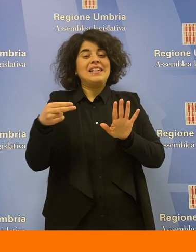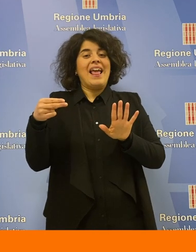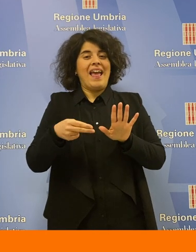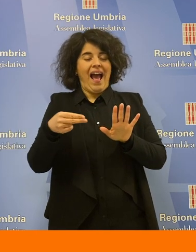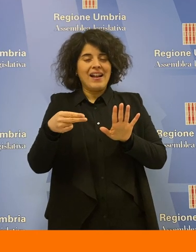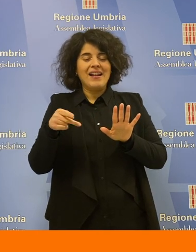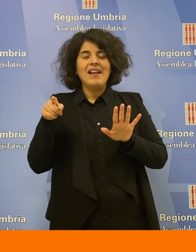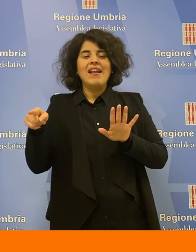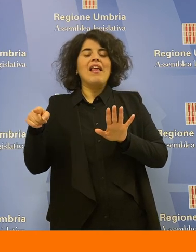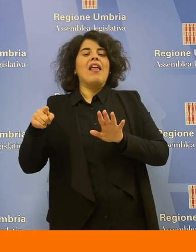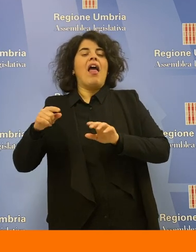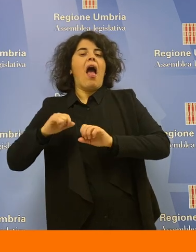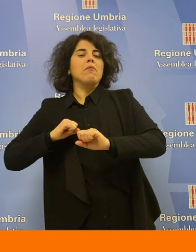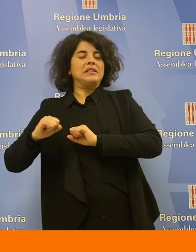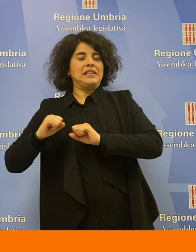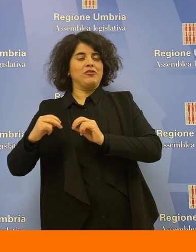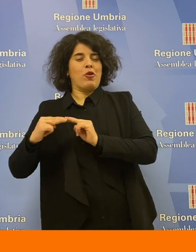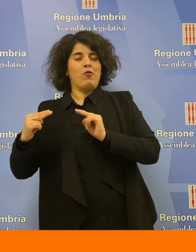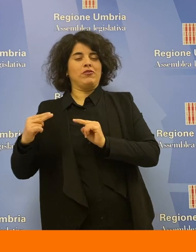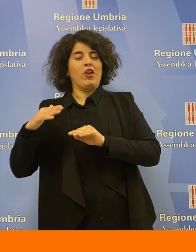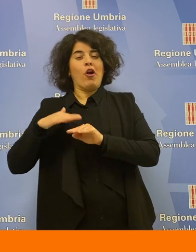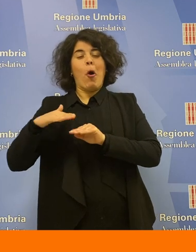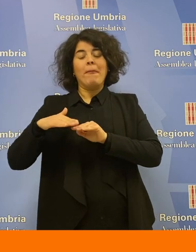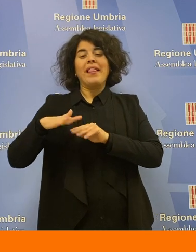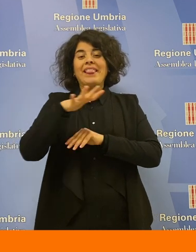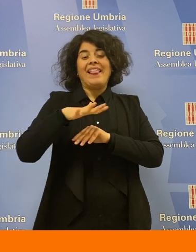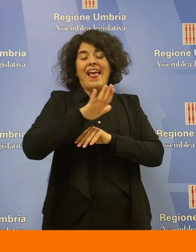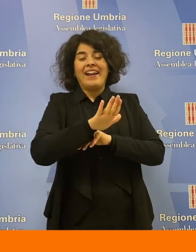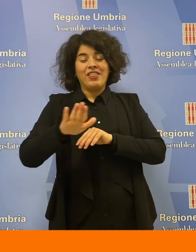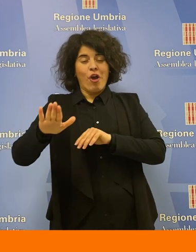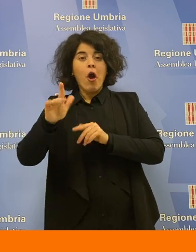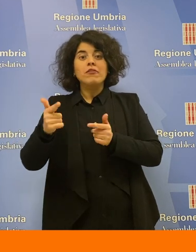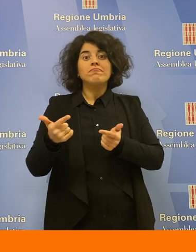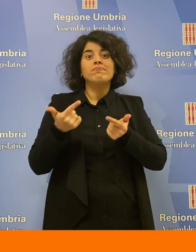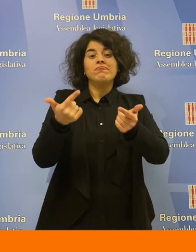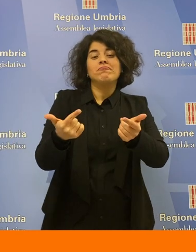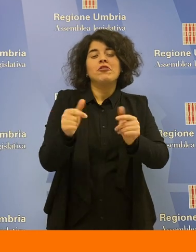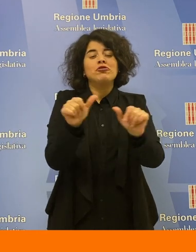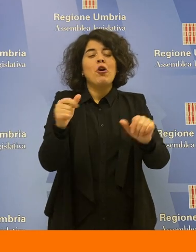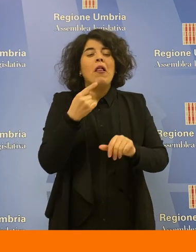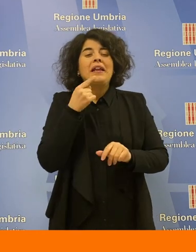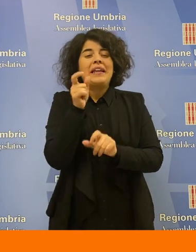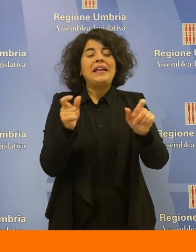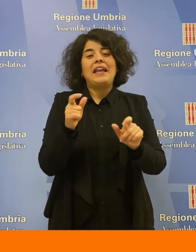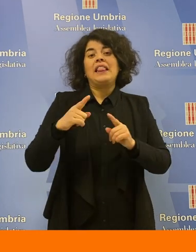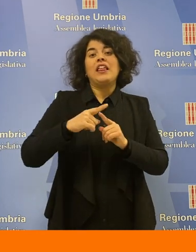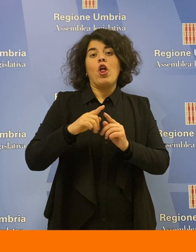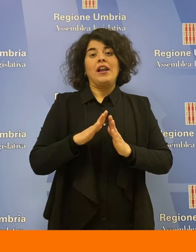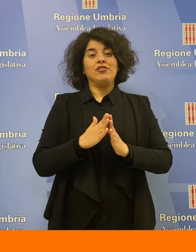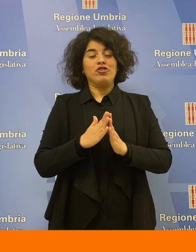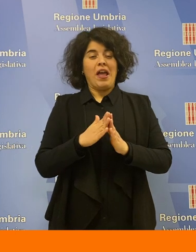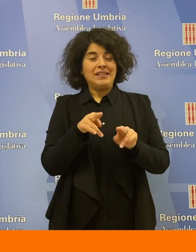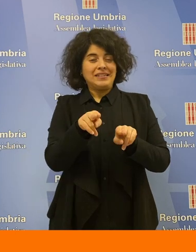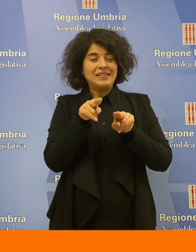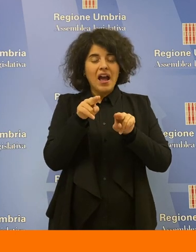fisso rilasciata dall'amministrazione provinciale competente per territorio esclusivamente a titolari di licenza di